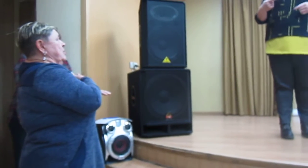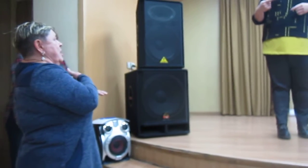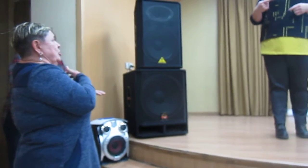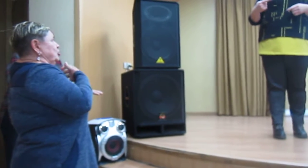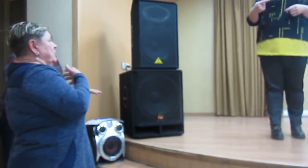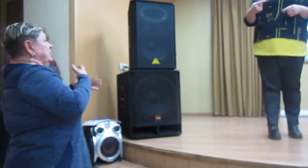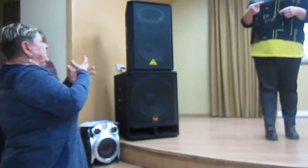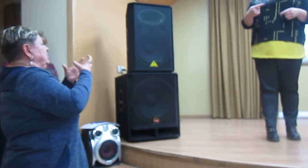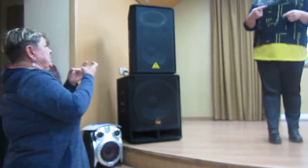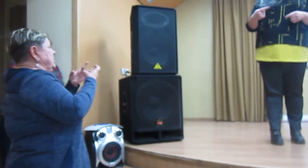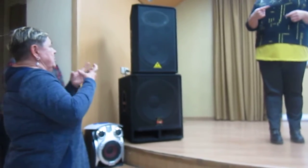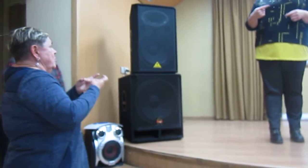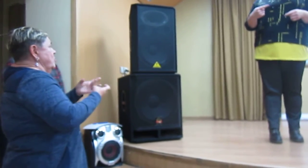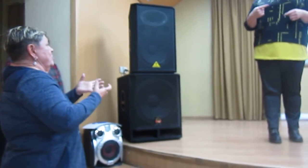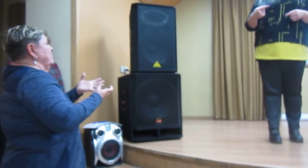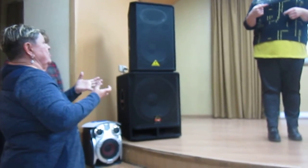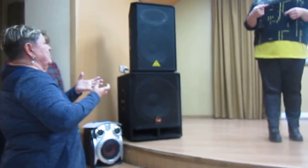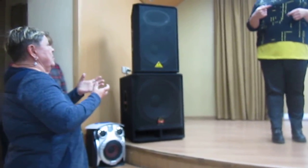Внутри очень страшно, сыро всё.